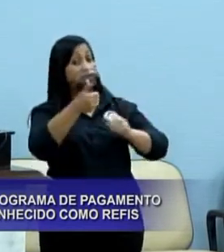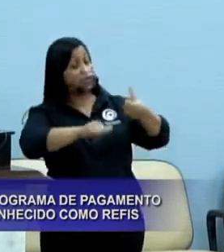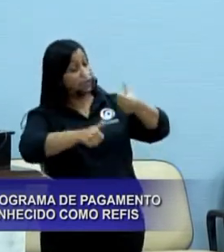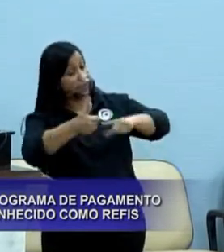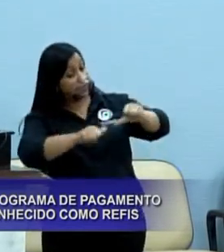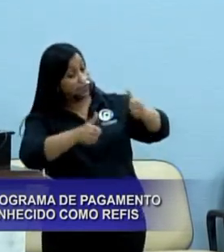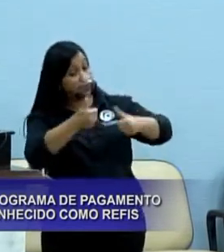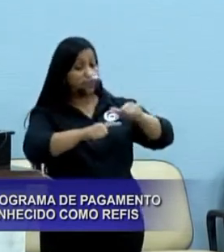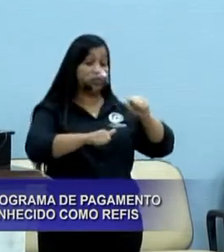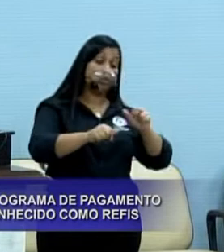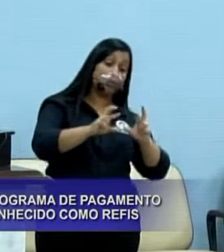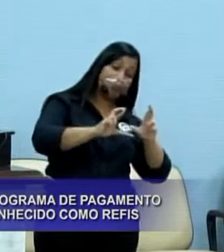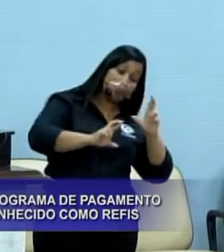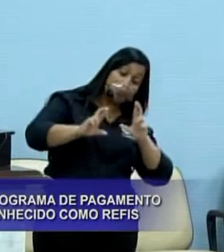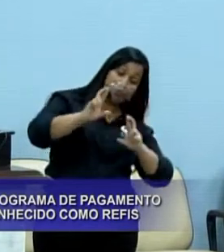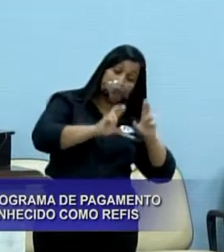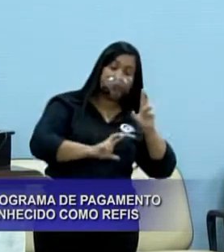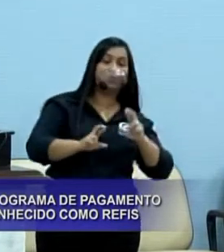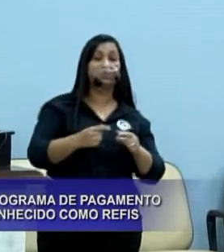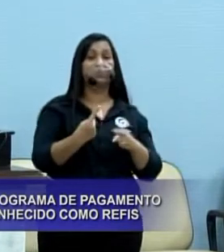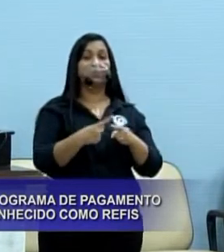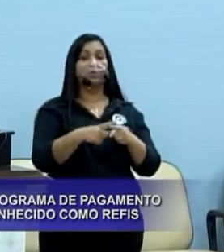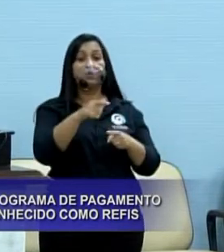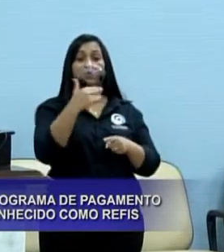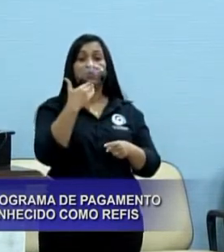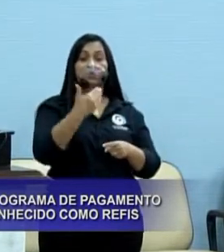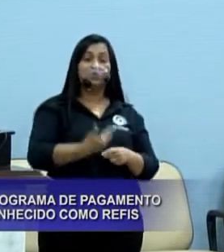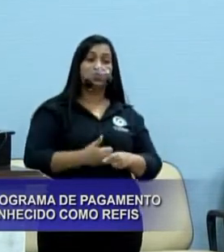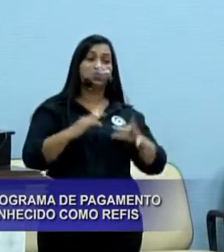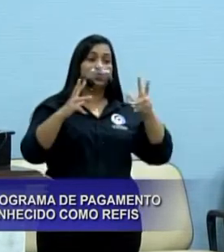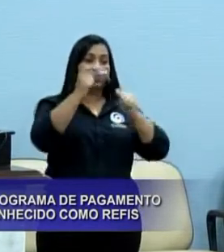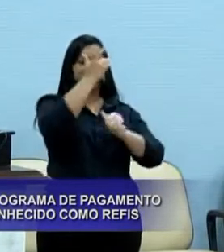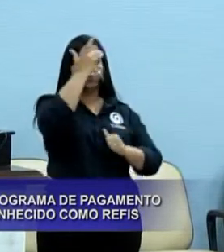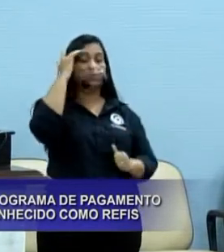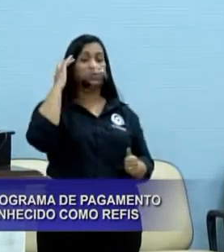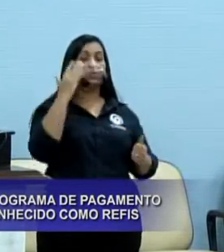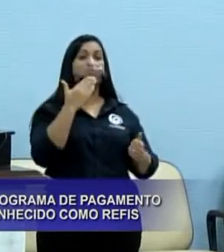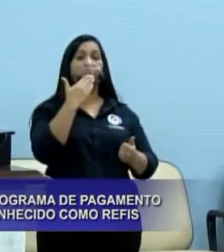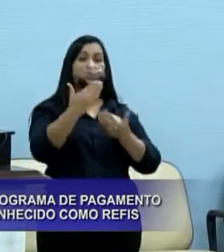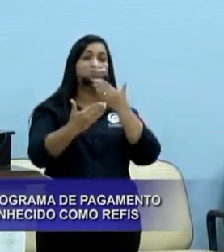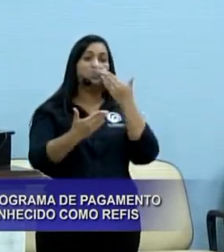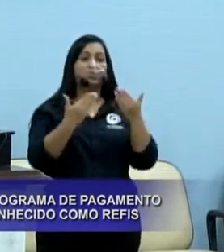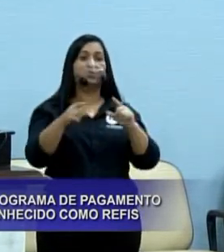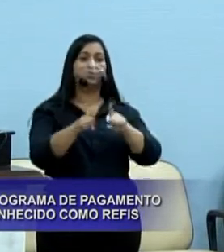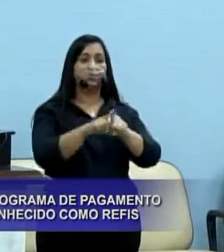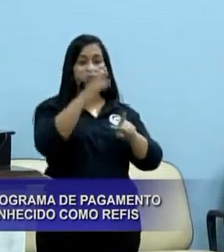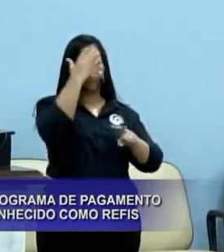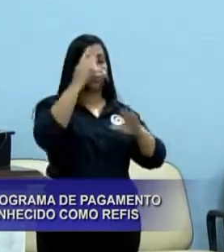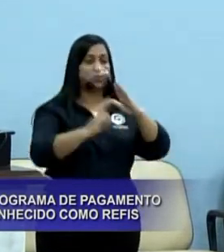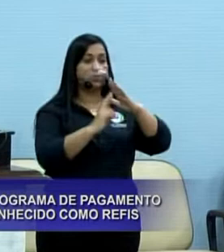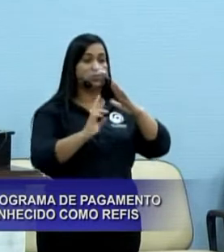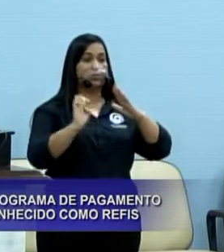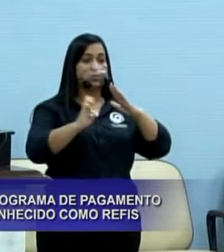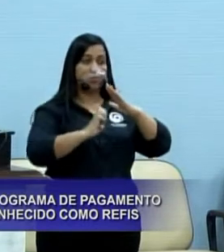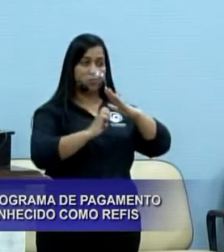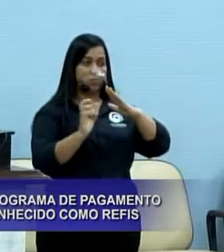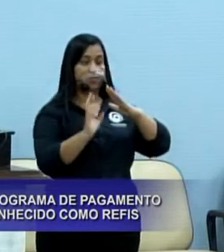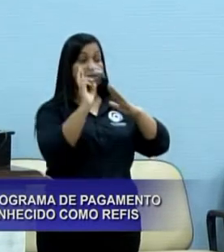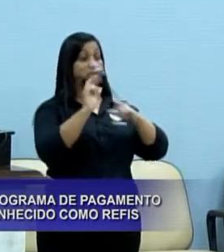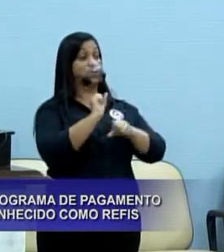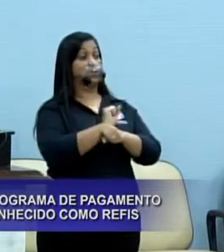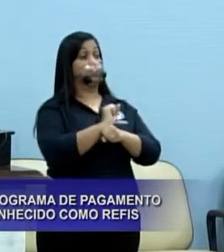como que ele será enviado à Câmara, porque é uma demanda que a população, que os comerciantes e empresários aí estão aguardando.